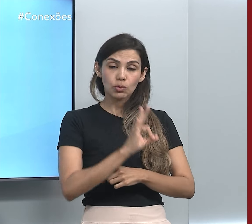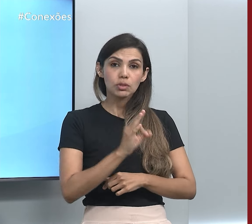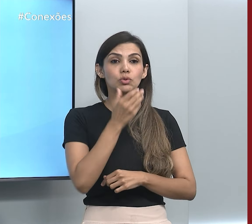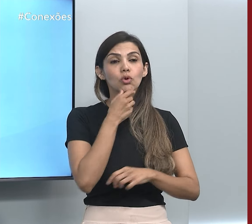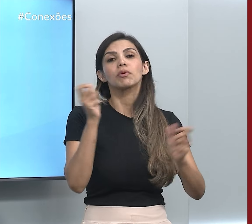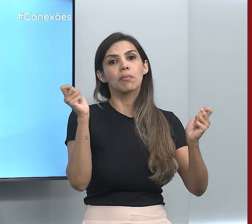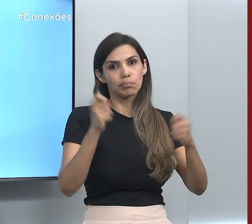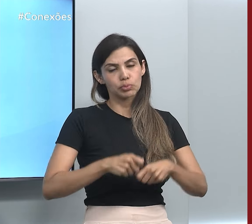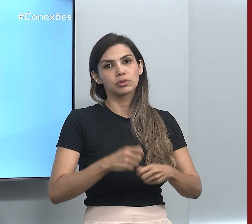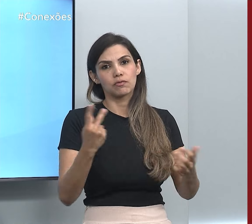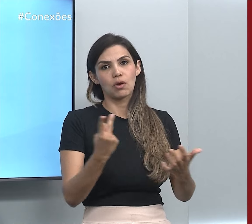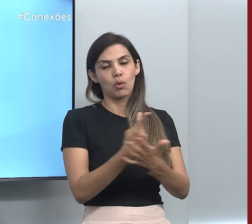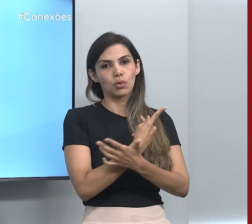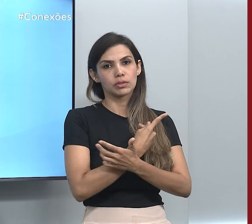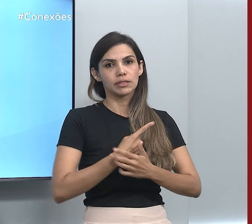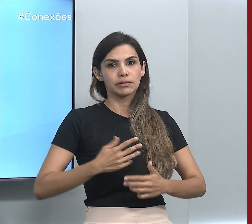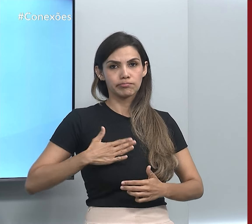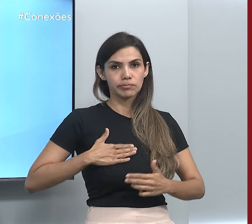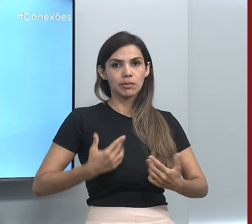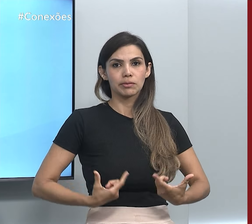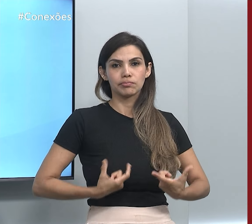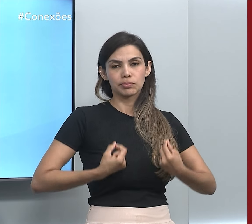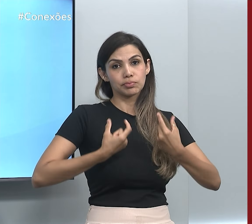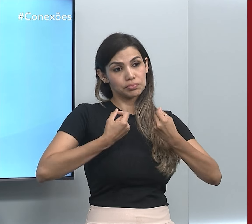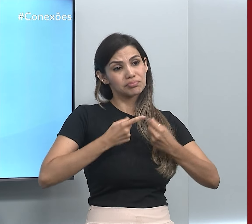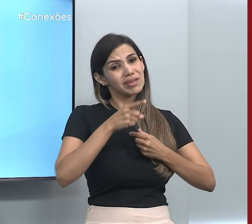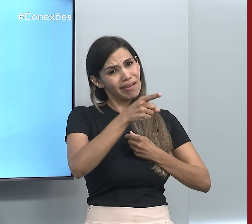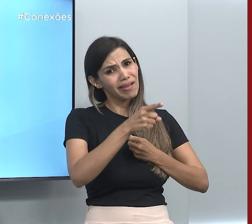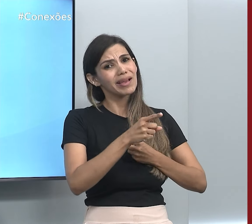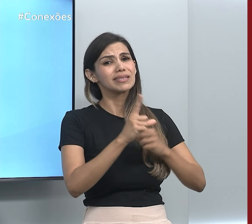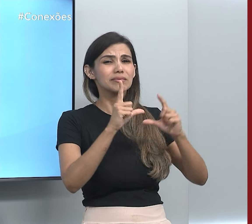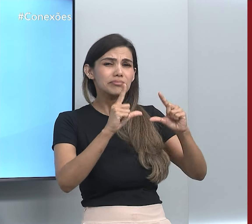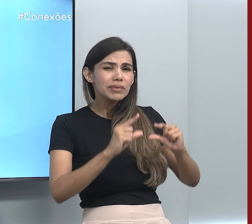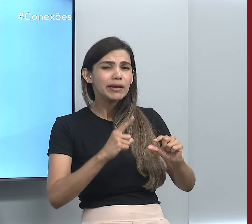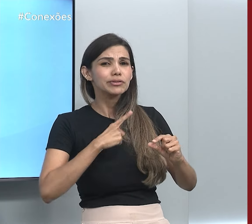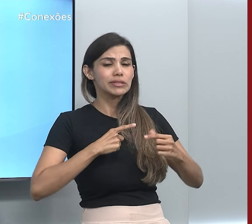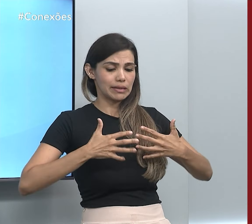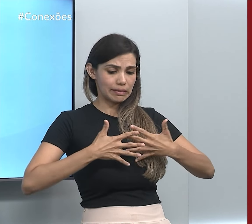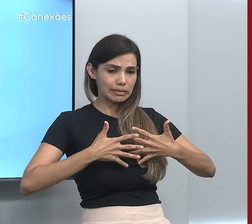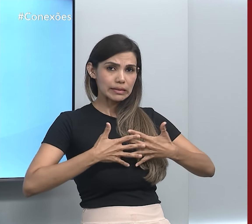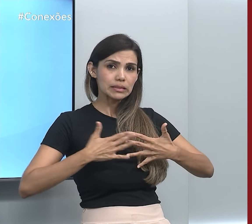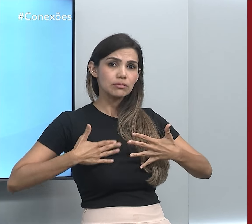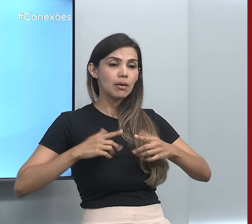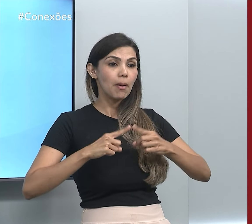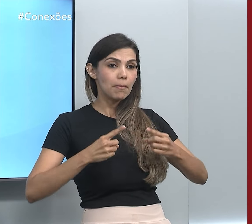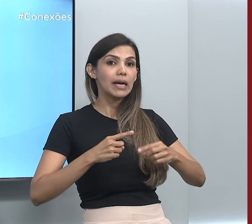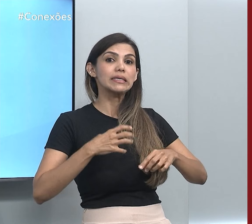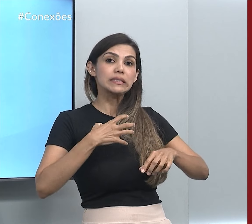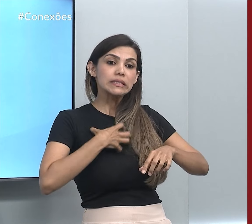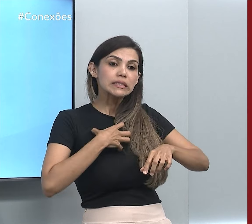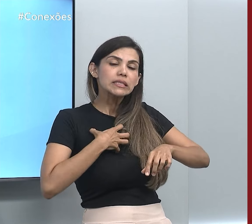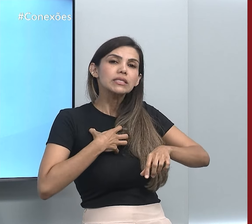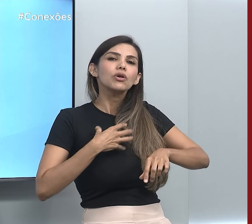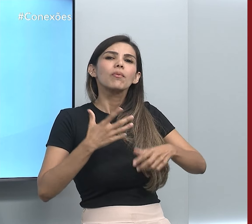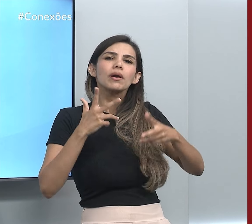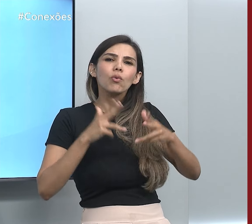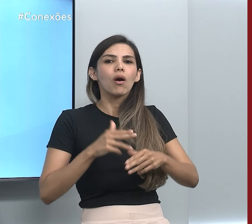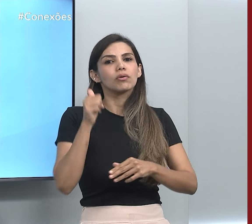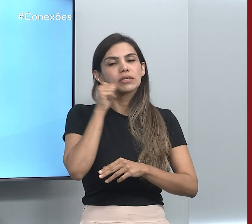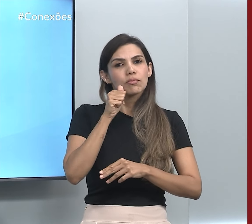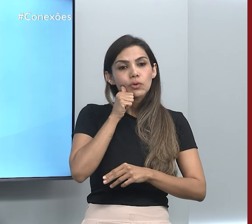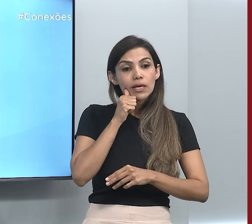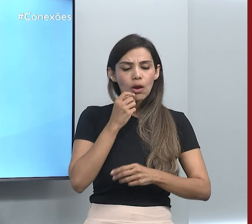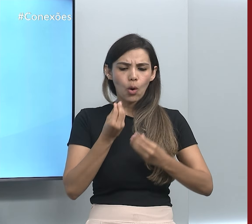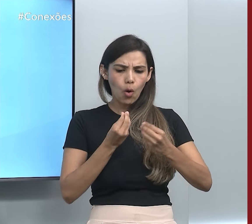desenvolver câncer de mama. Embora eles tenham menos tecido mamário, os sintomas são semelhantes aos das mulheres e incluem